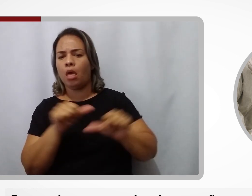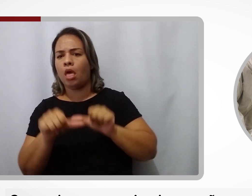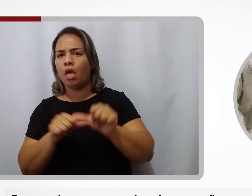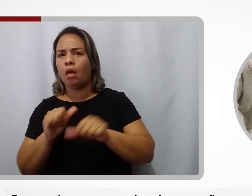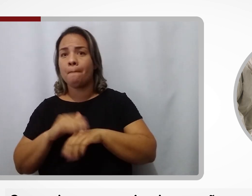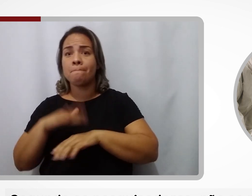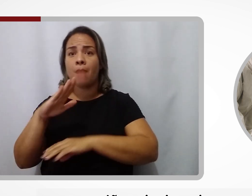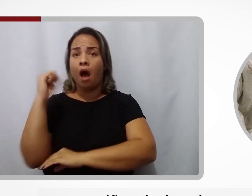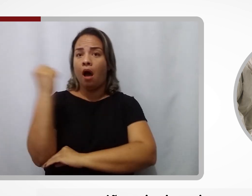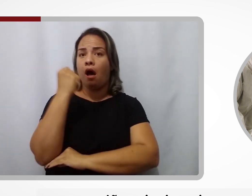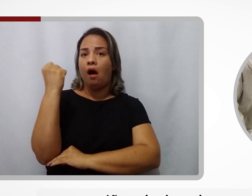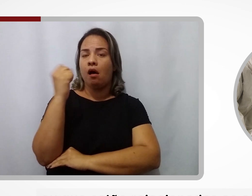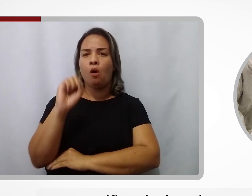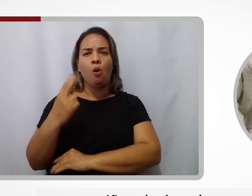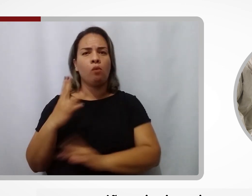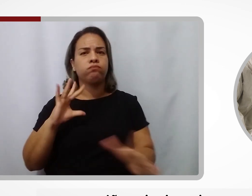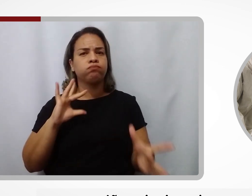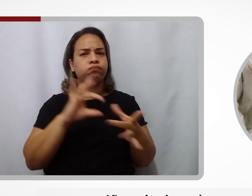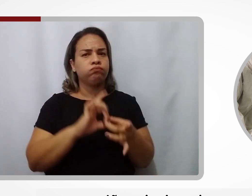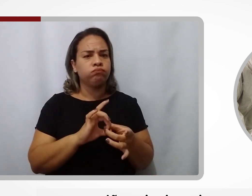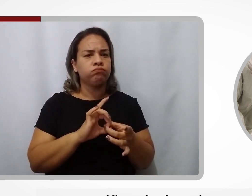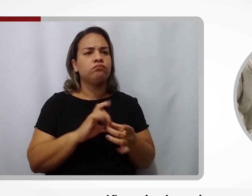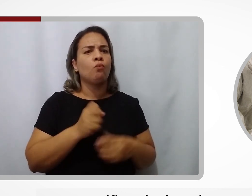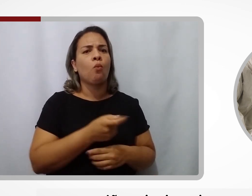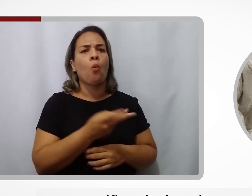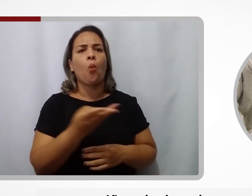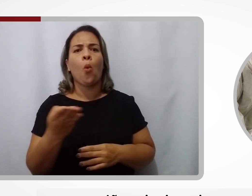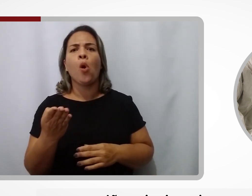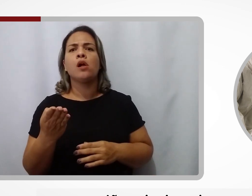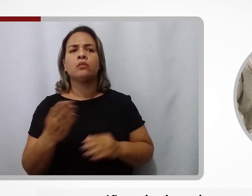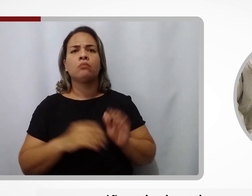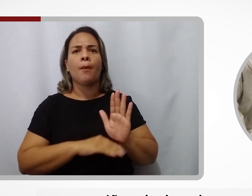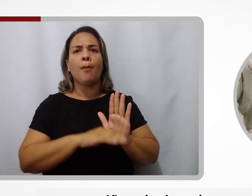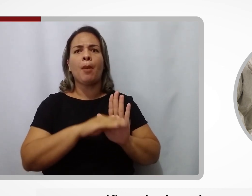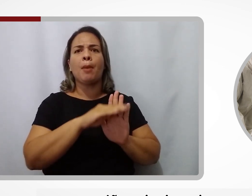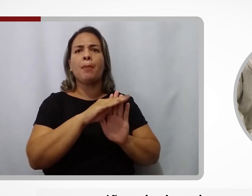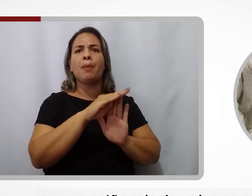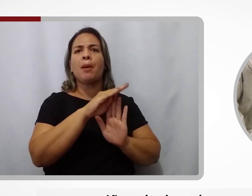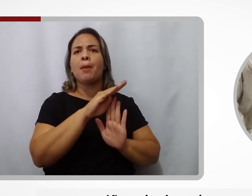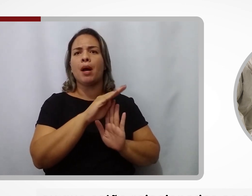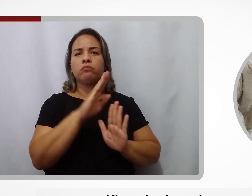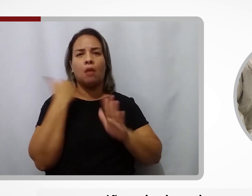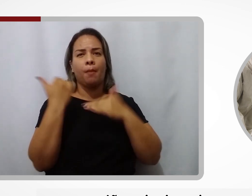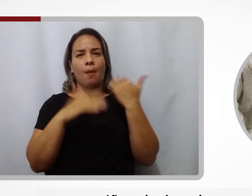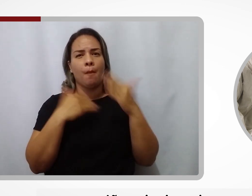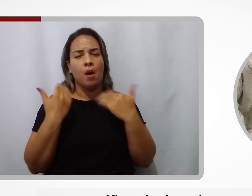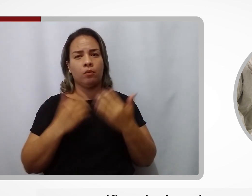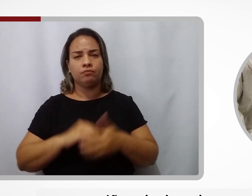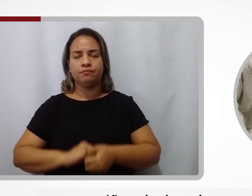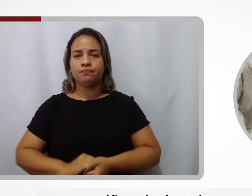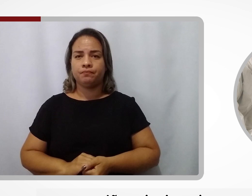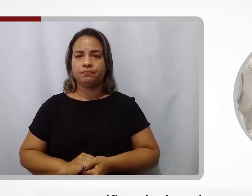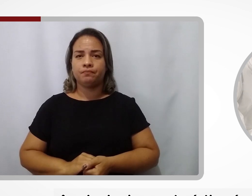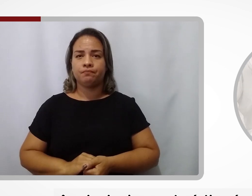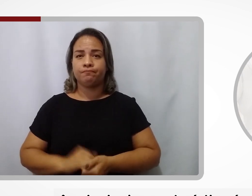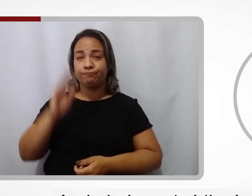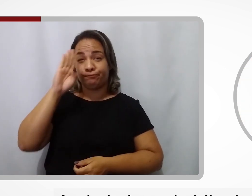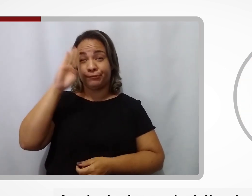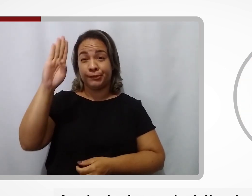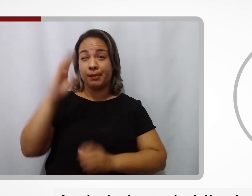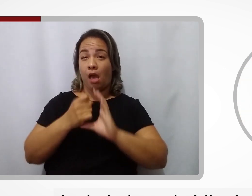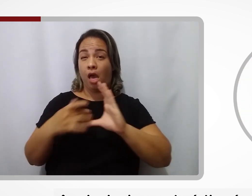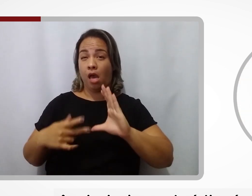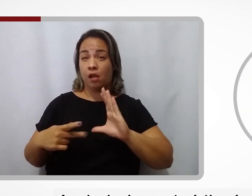agressivas ou que estão relacionadas a aumento considerável no número de mortes. A